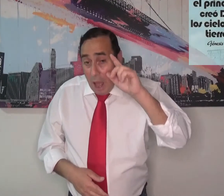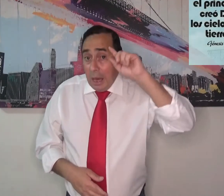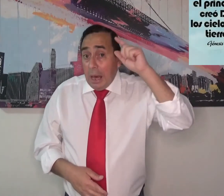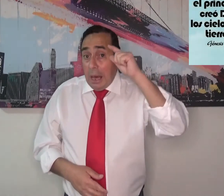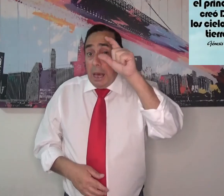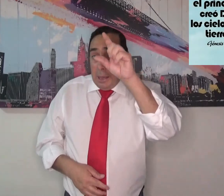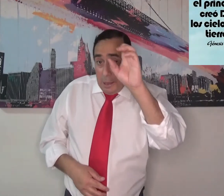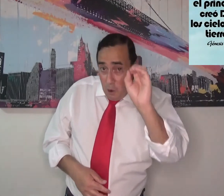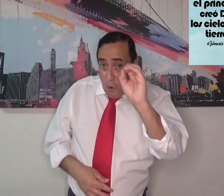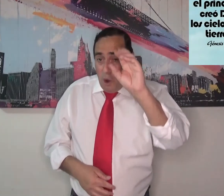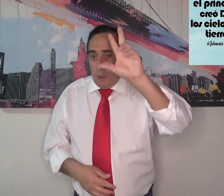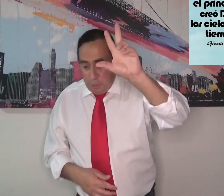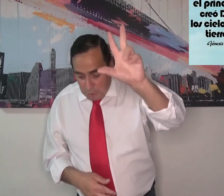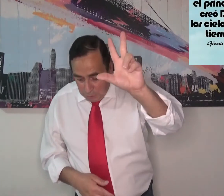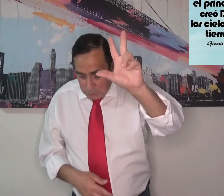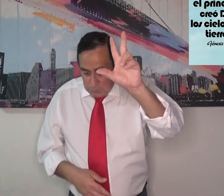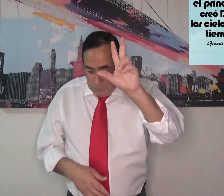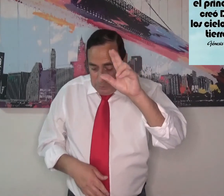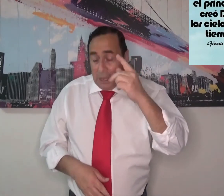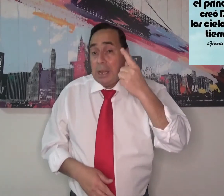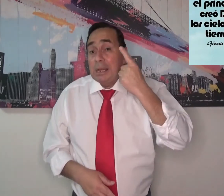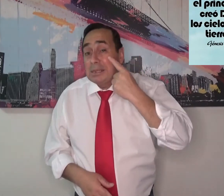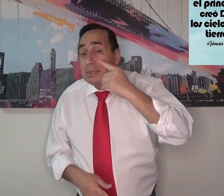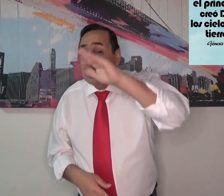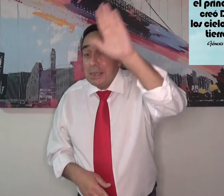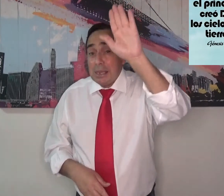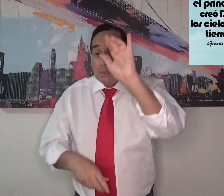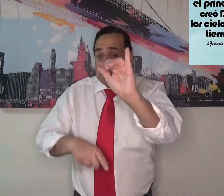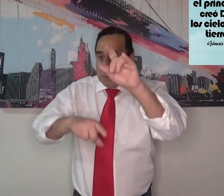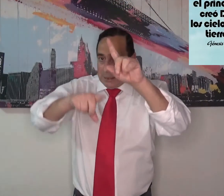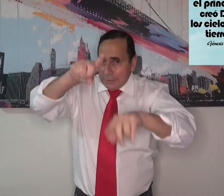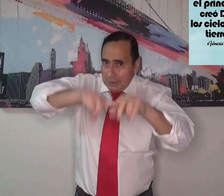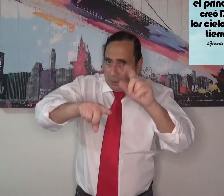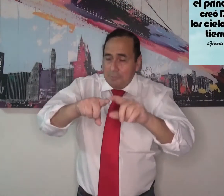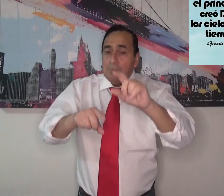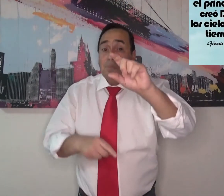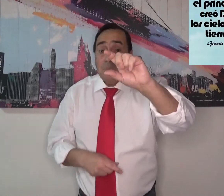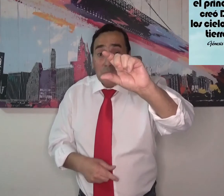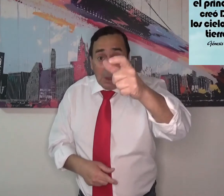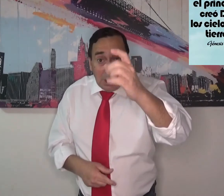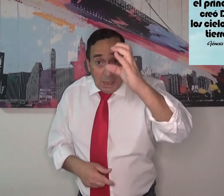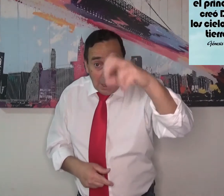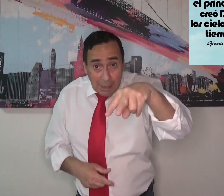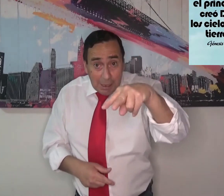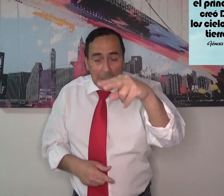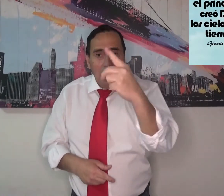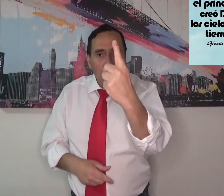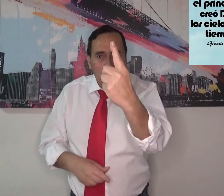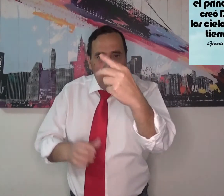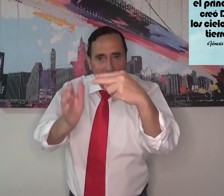En el principio Génesis dice que Dios creó los cielos y la tierra, eso